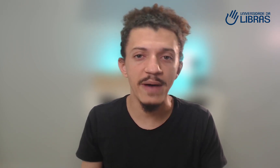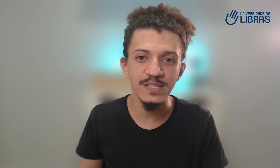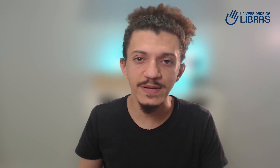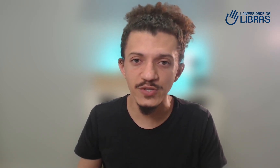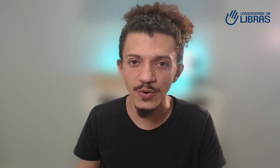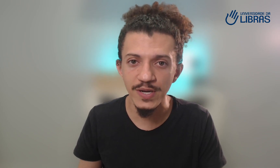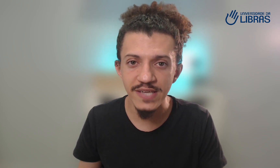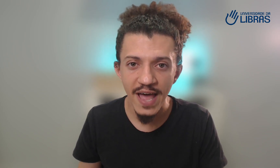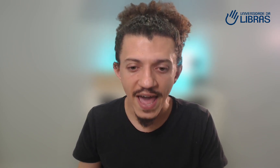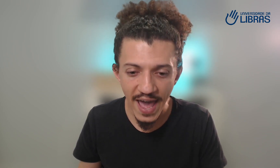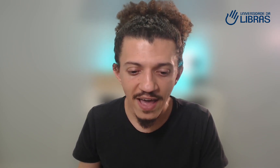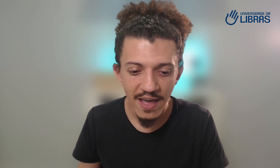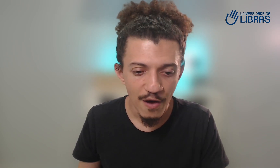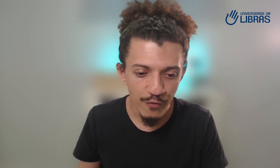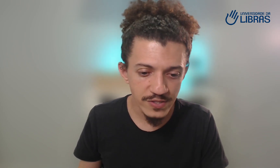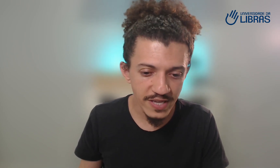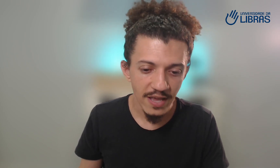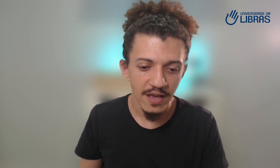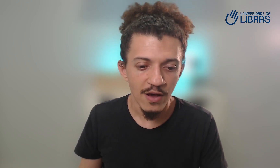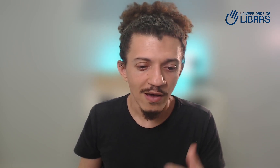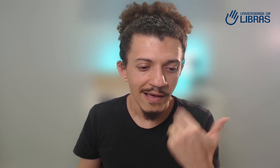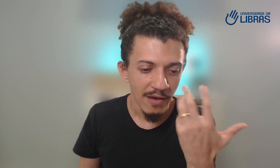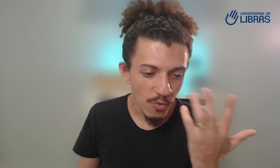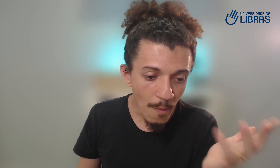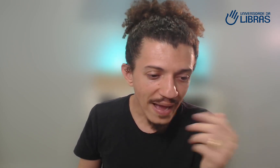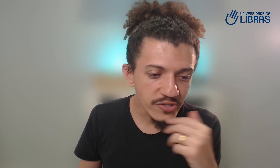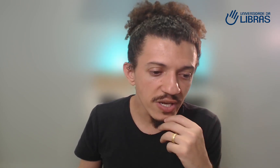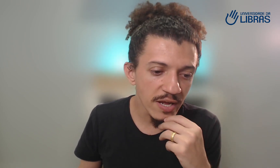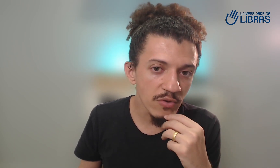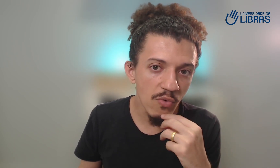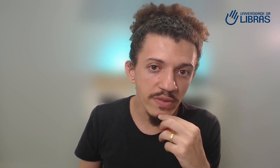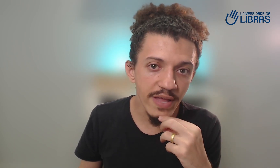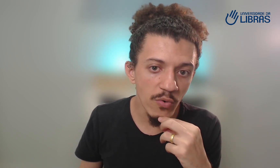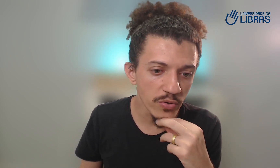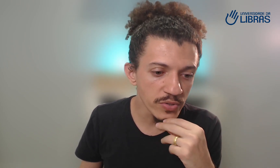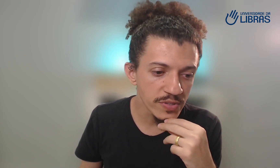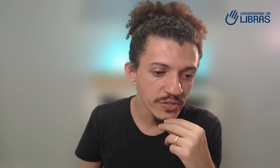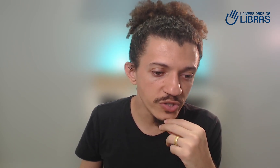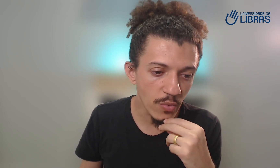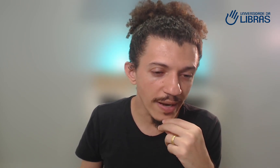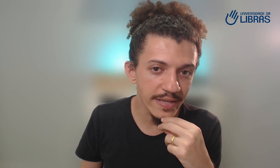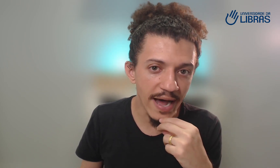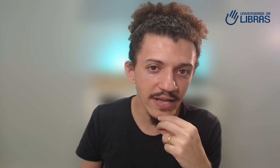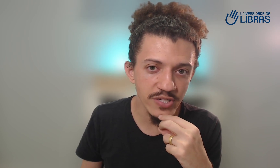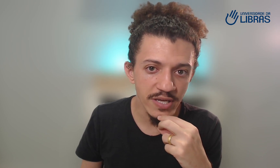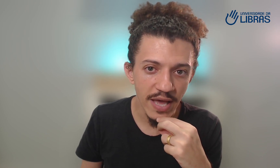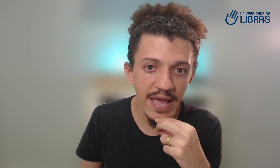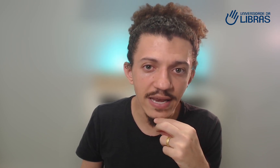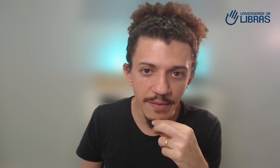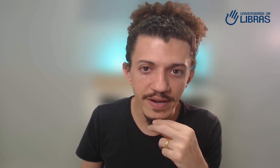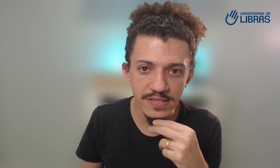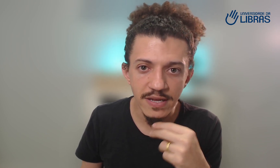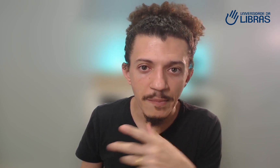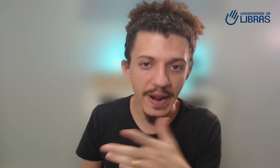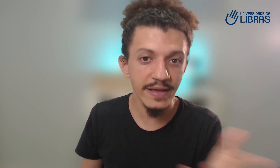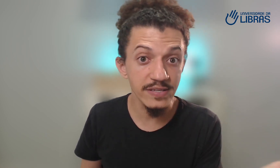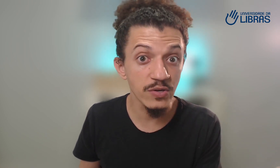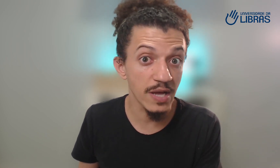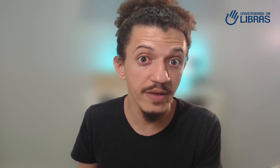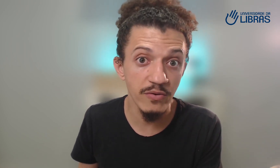mais pessoas é você compartilhando conteúdos de qualidade em Libras para que seus amigos